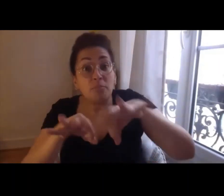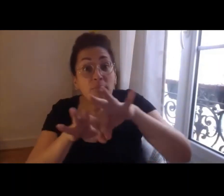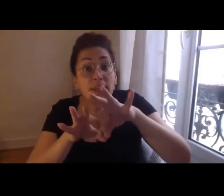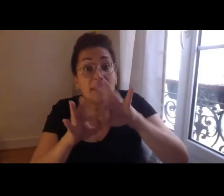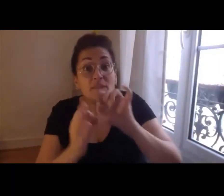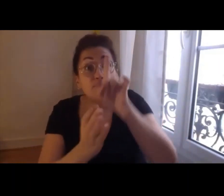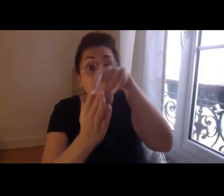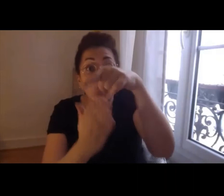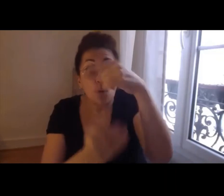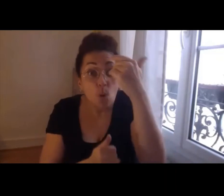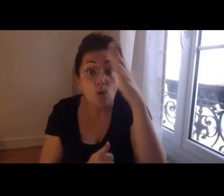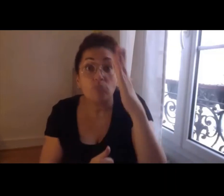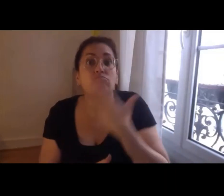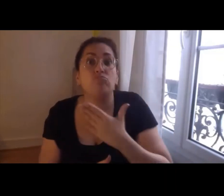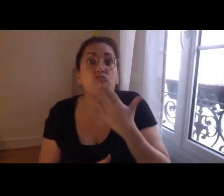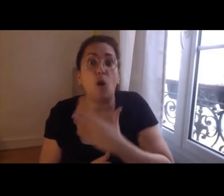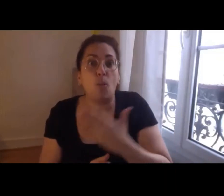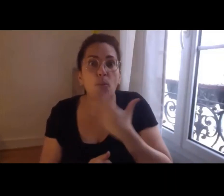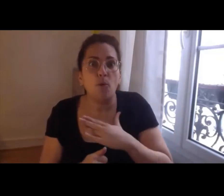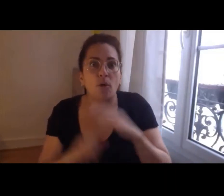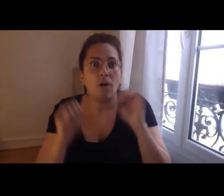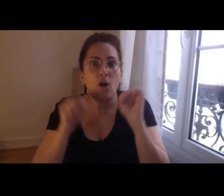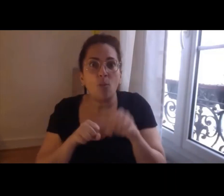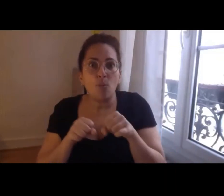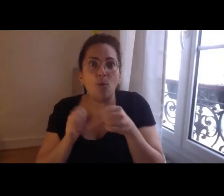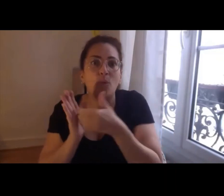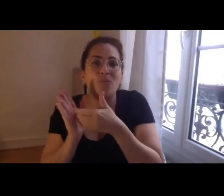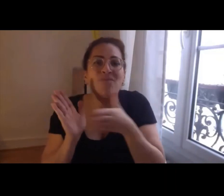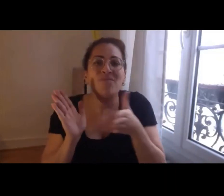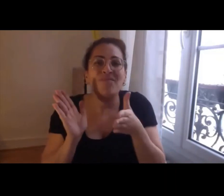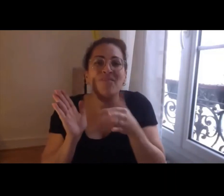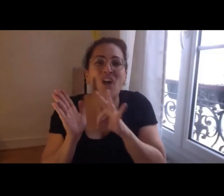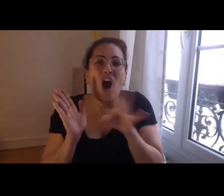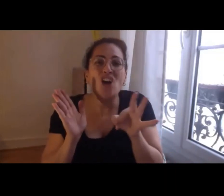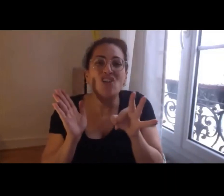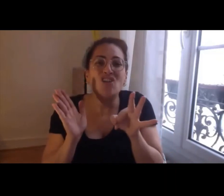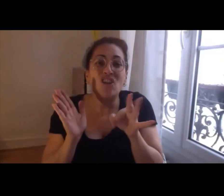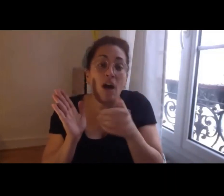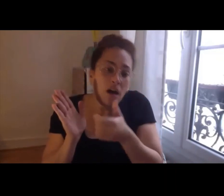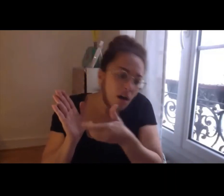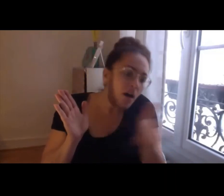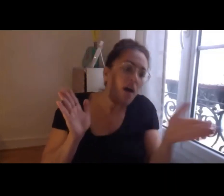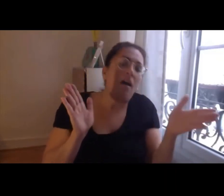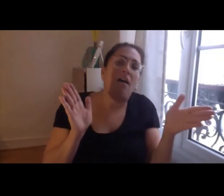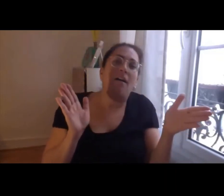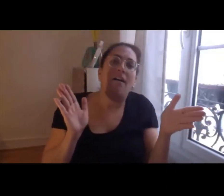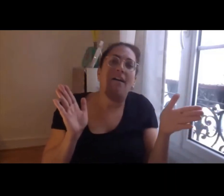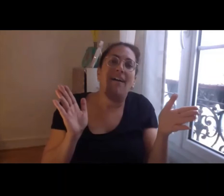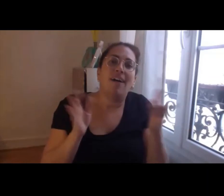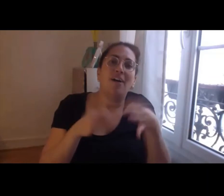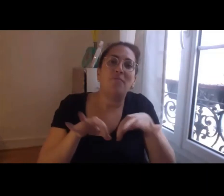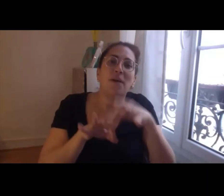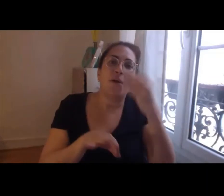champ des possibles voilà c'est comme ça qu'on qu'on perçoit cette notion d'international